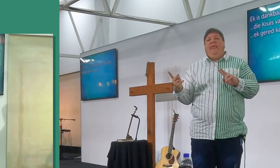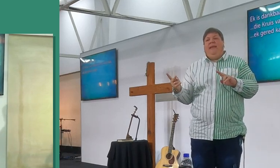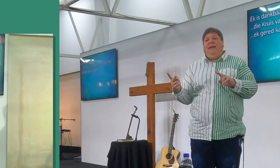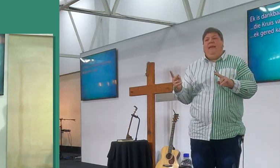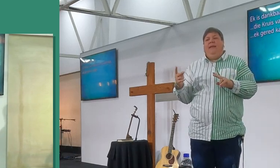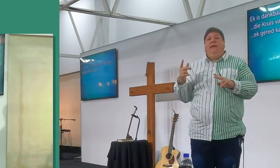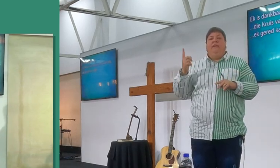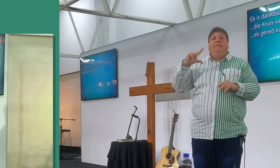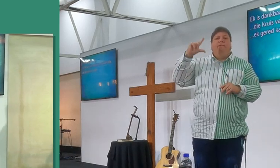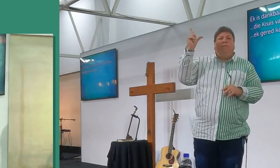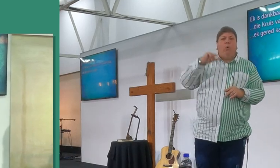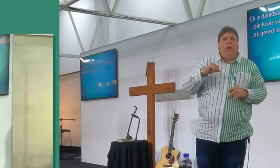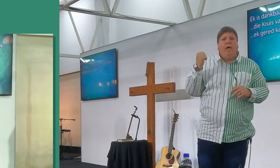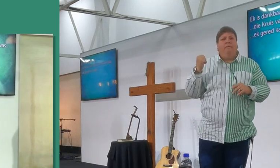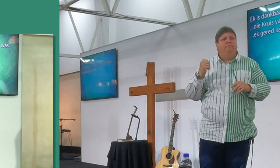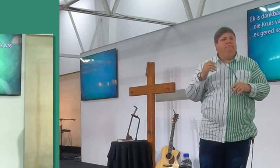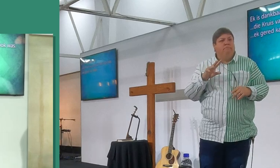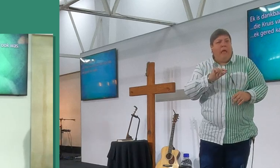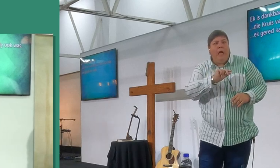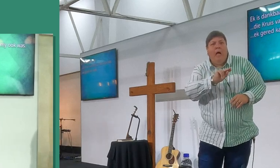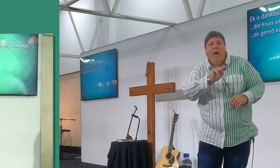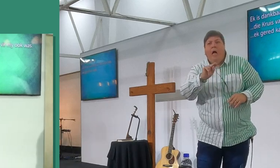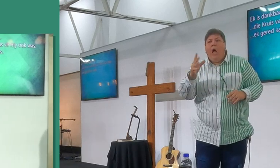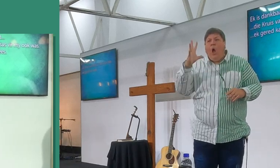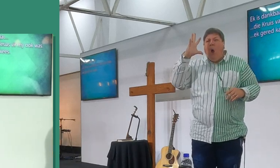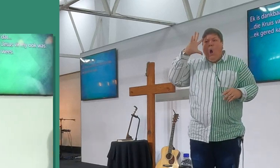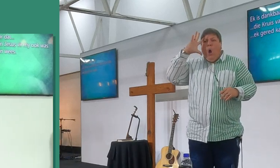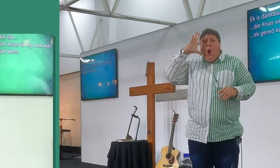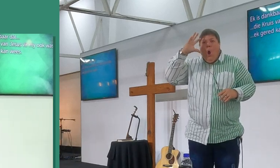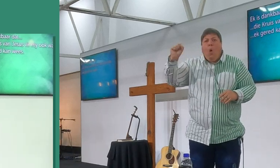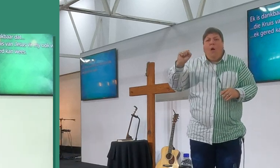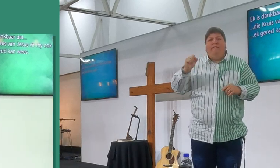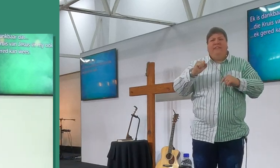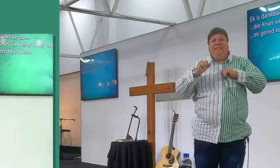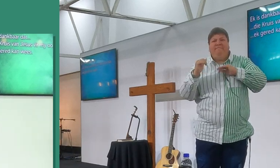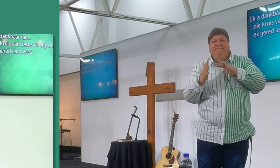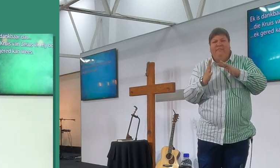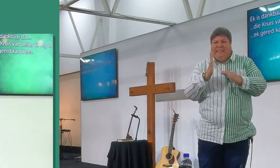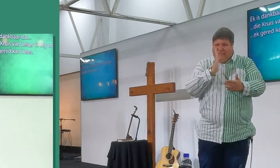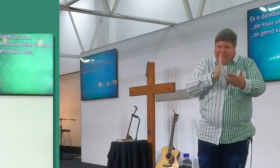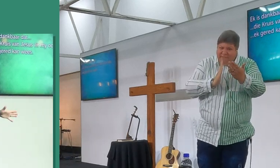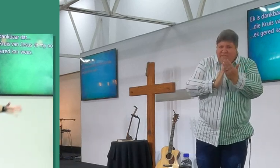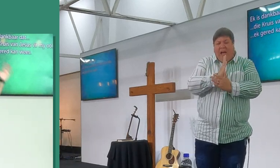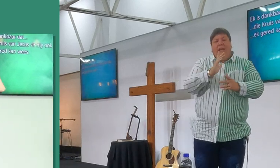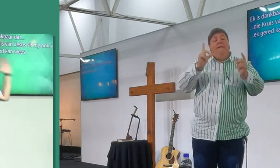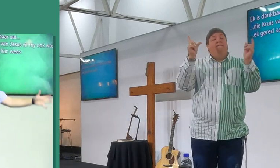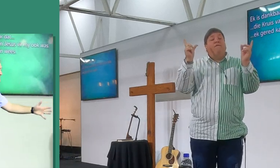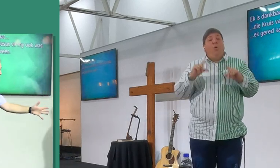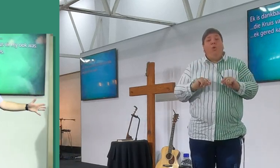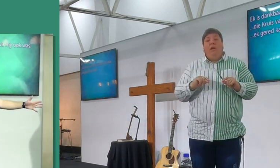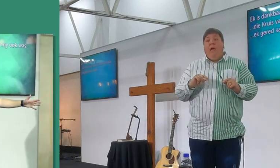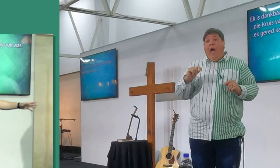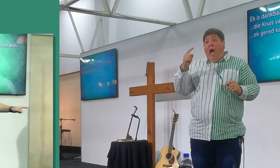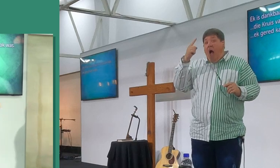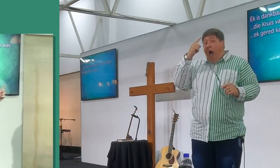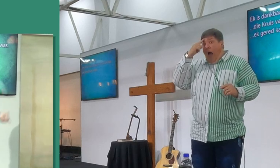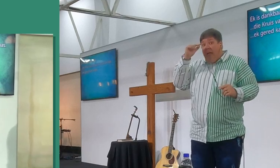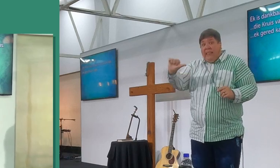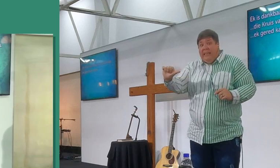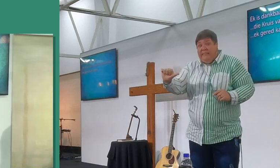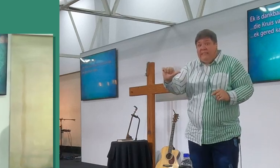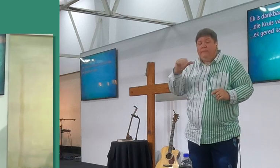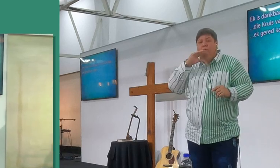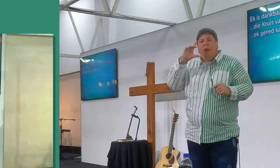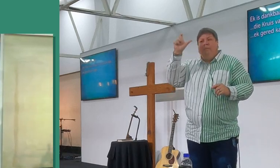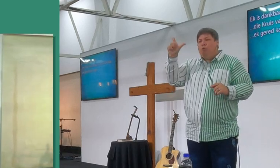en, en, was een wonderlijke belevenis, om te dink, julle, die geloof aan ons is, is werkelijk die waarheid, die wonderlikste ding, is die atheist, en dit sê ons